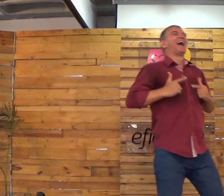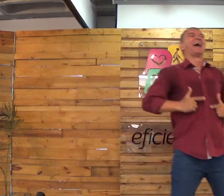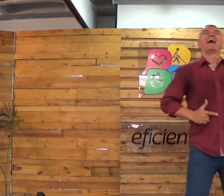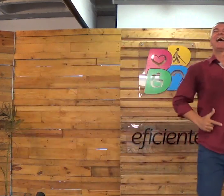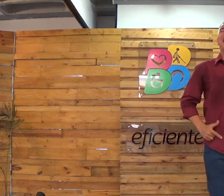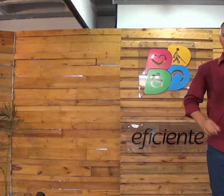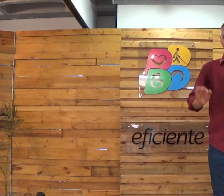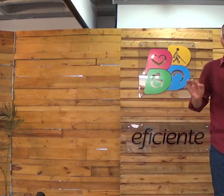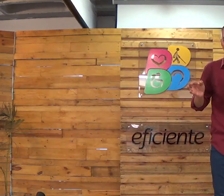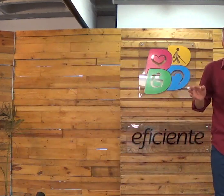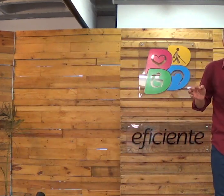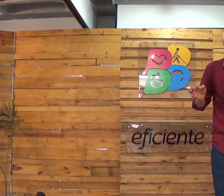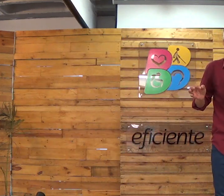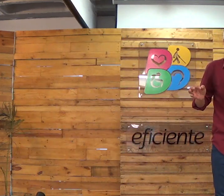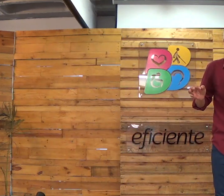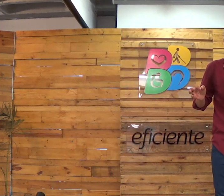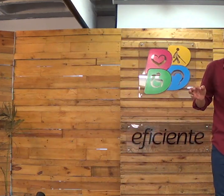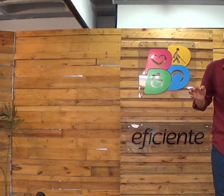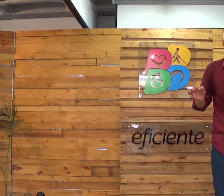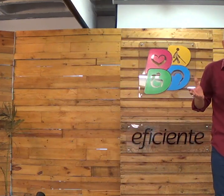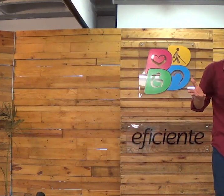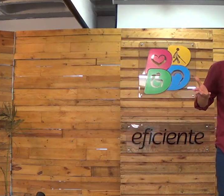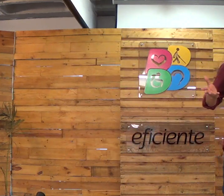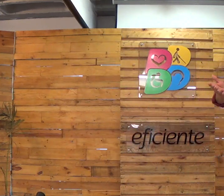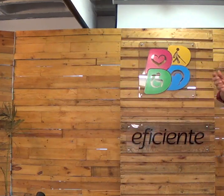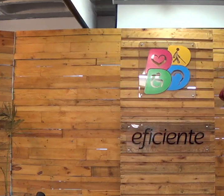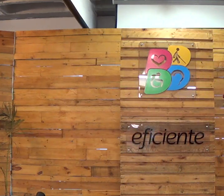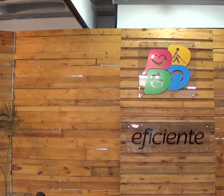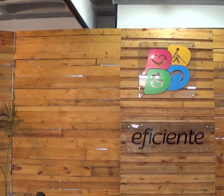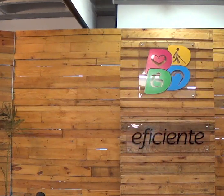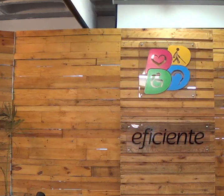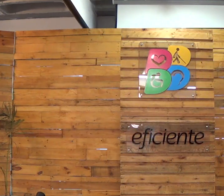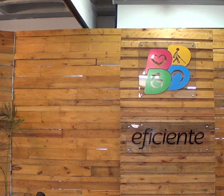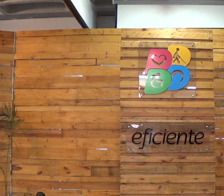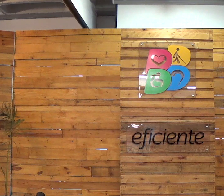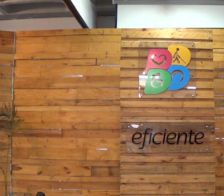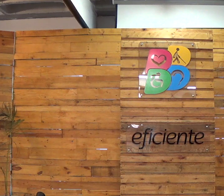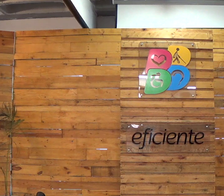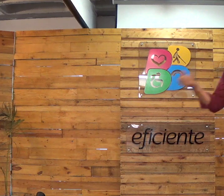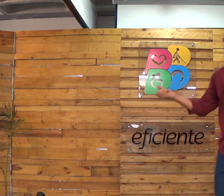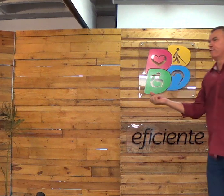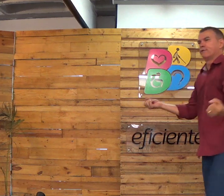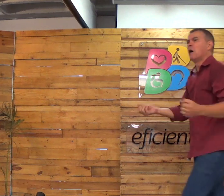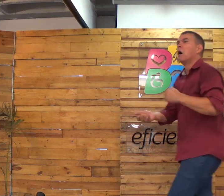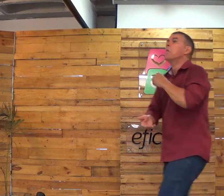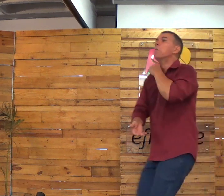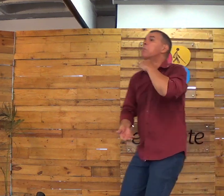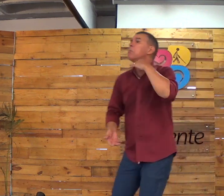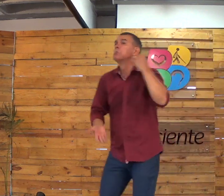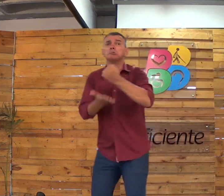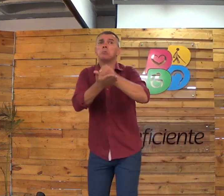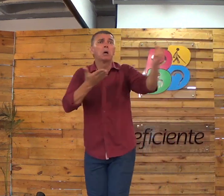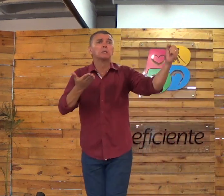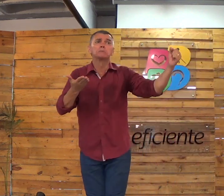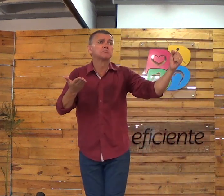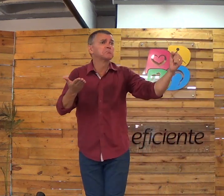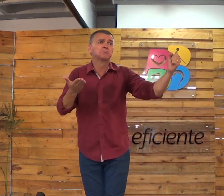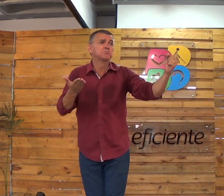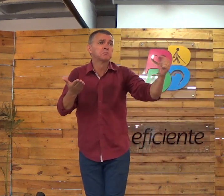Não tem como fazer isso. O caminho é só que eu peço uma vez. É impossível você fazer de novo. Morreu,